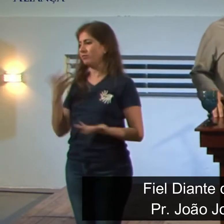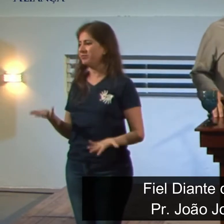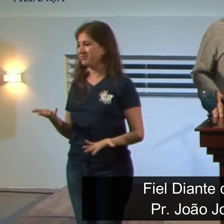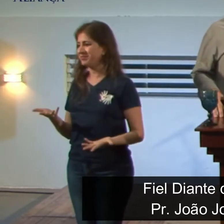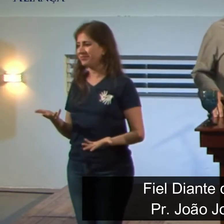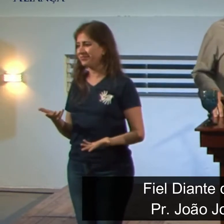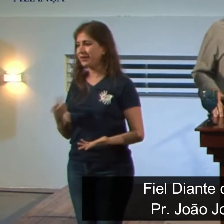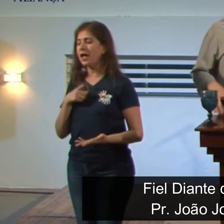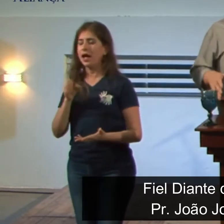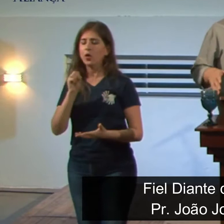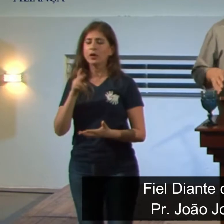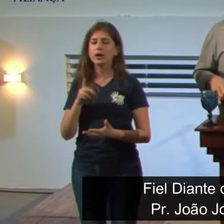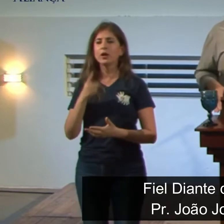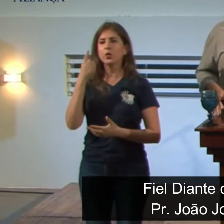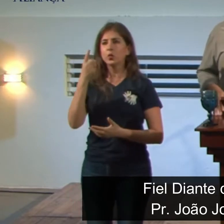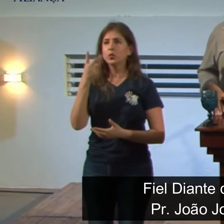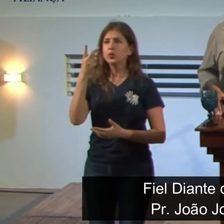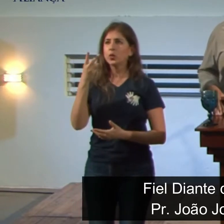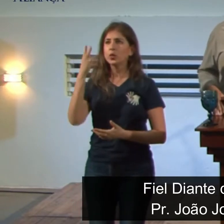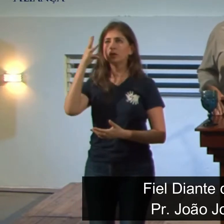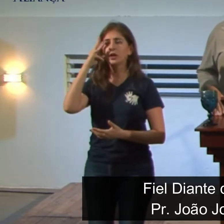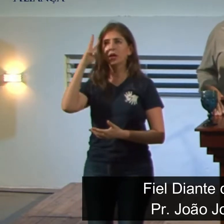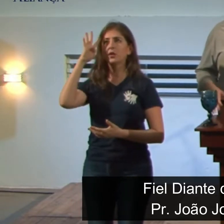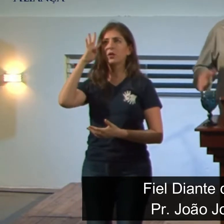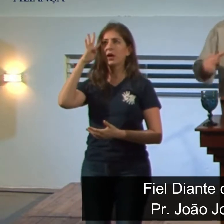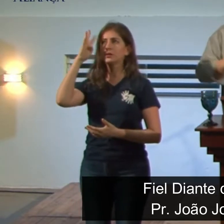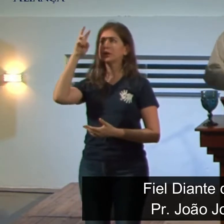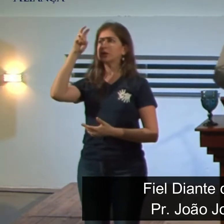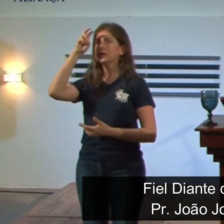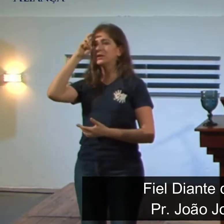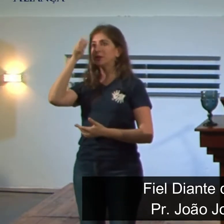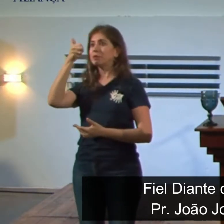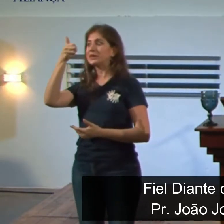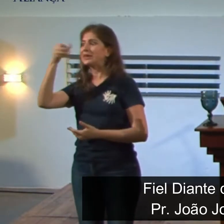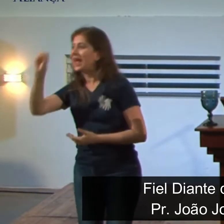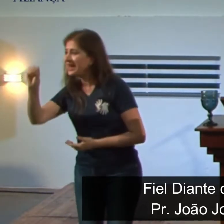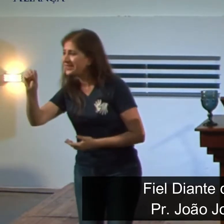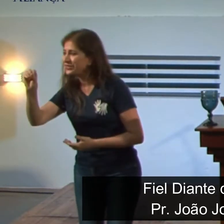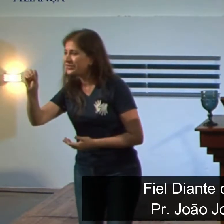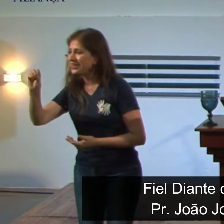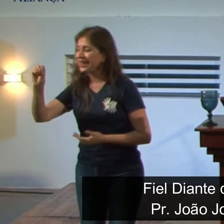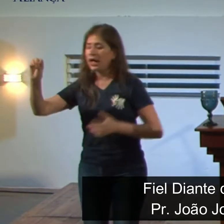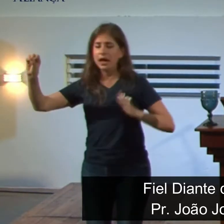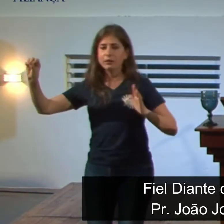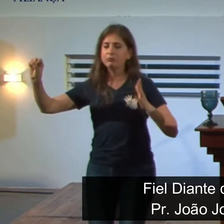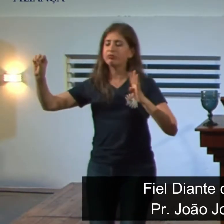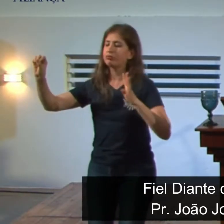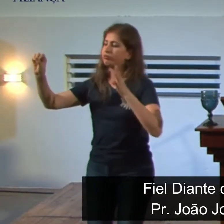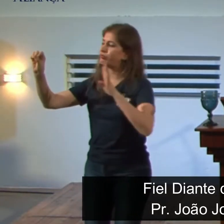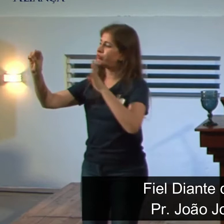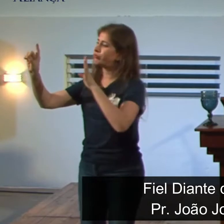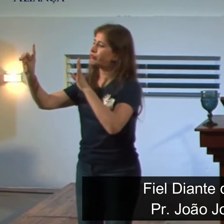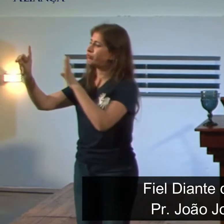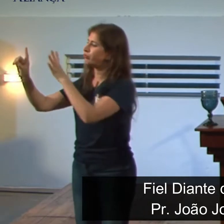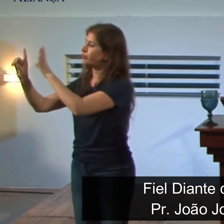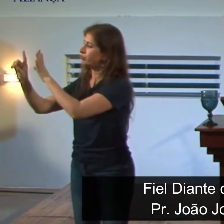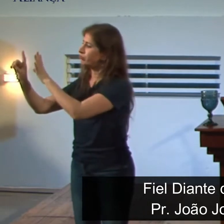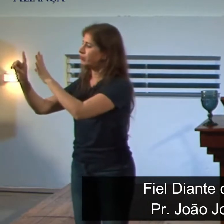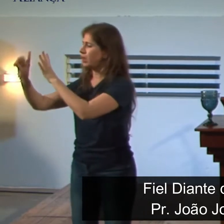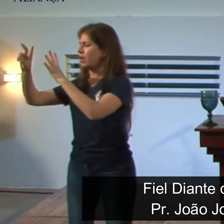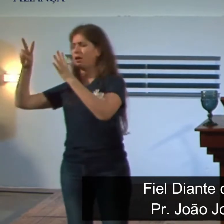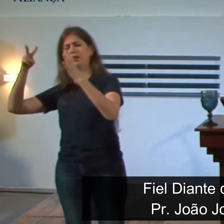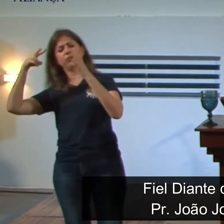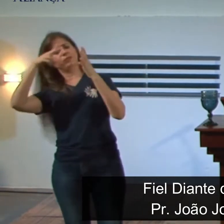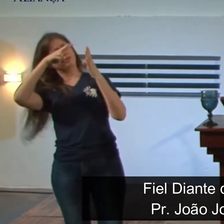e no versículo 15 nós temos o resultado da experiência. Depois dos dez dias, eles se apresentaram ao encarregado de novo. E o encarregado